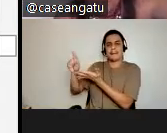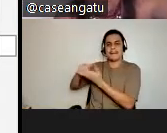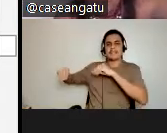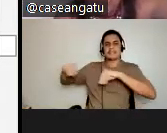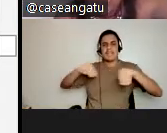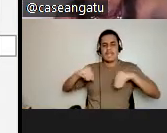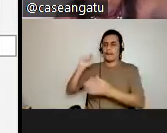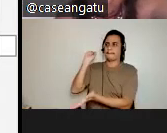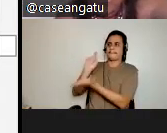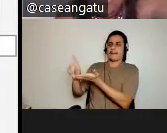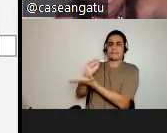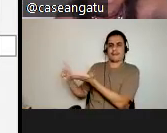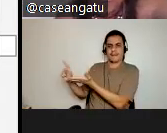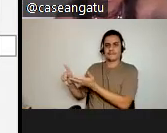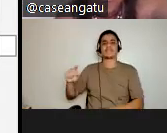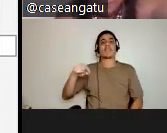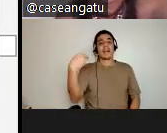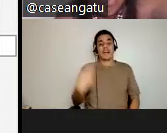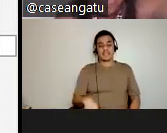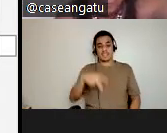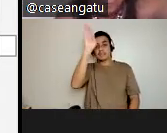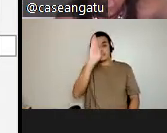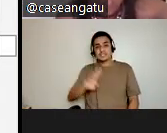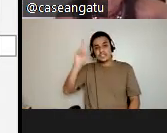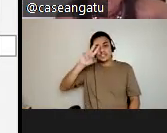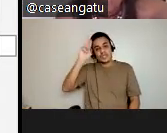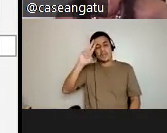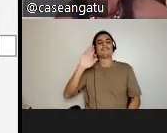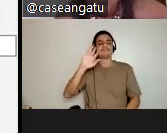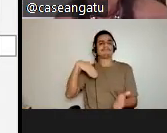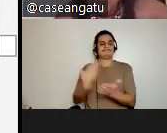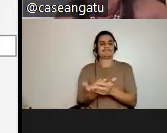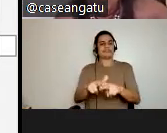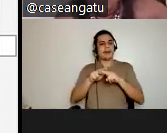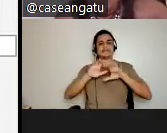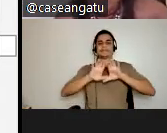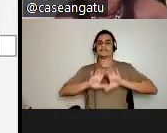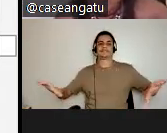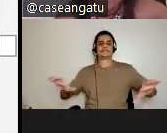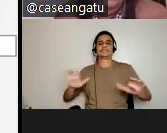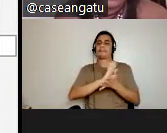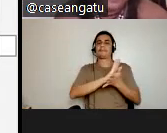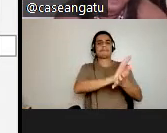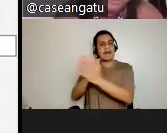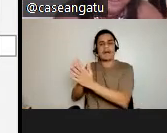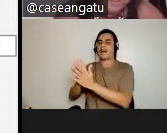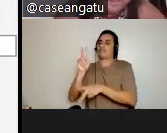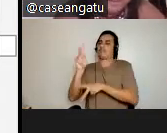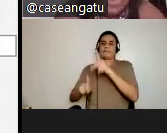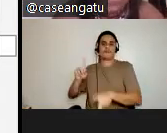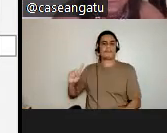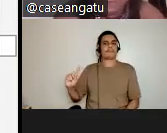Esse país é a história de expoliação das terras, e, pra isso, genocida-se, genocida os povos originários da população negra,